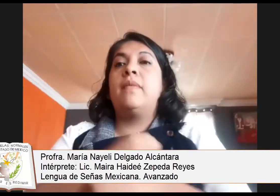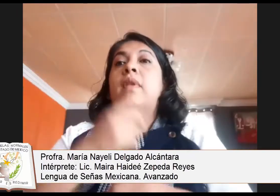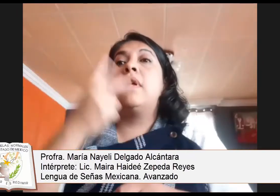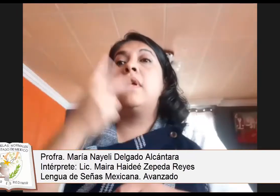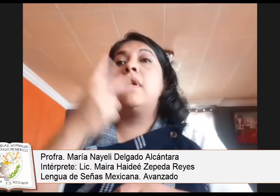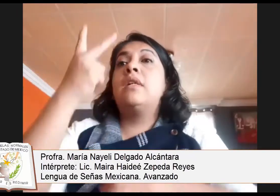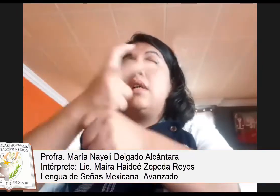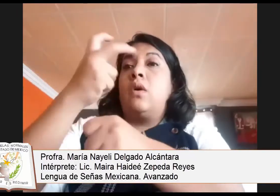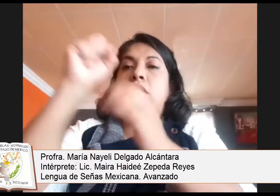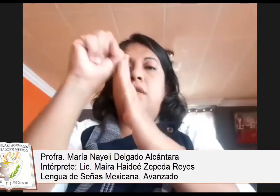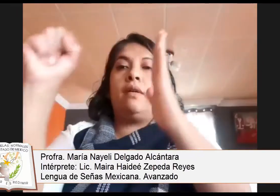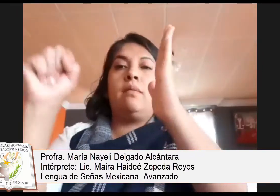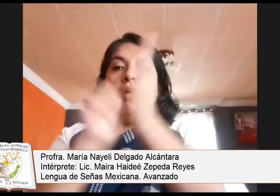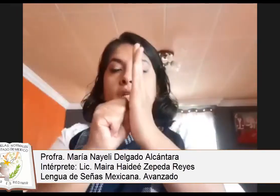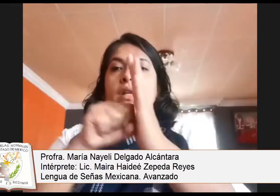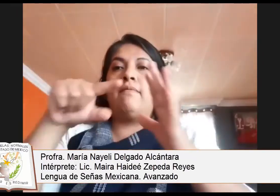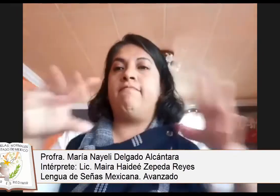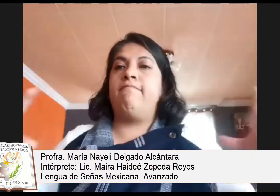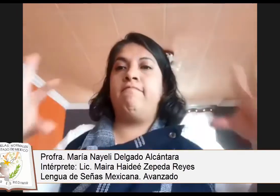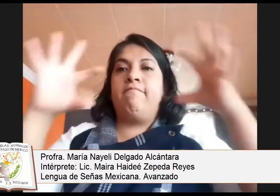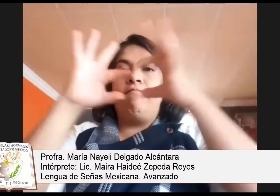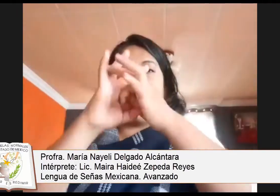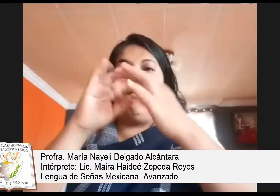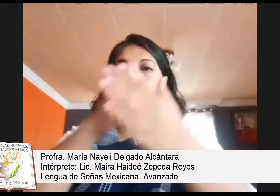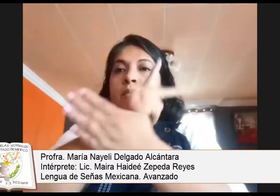Les presento el curso de lengua de señas mexicanas,